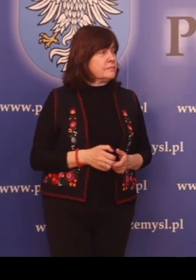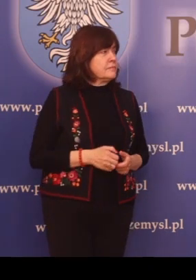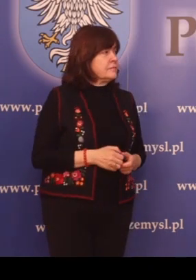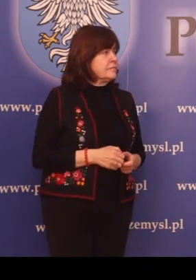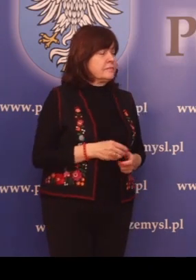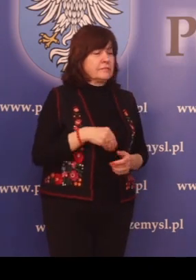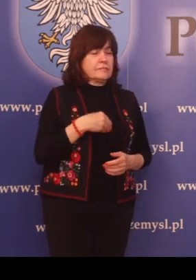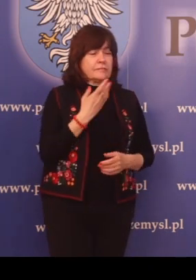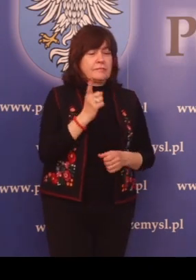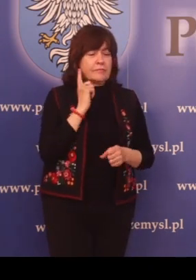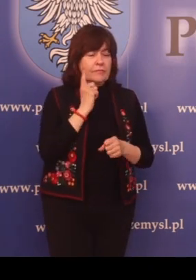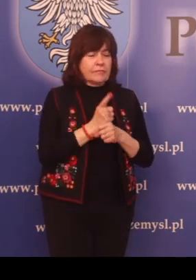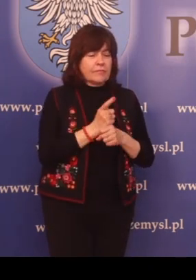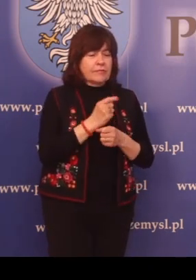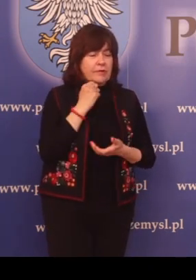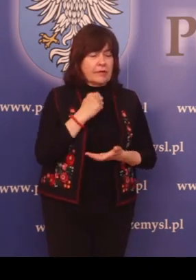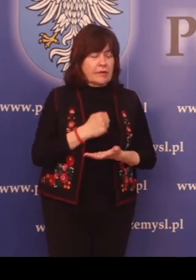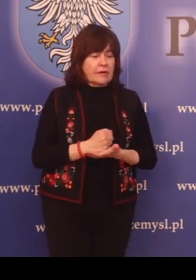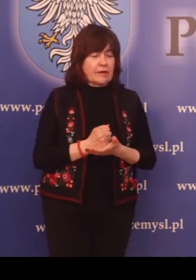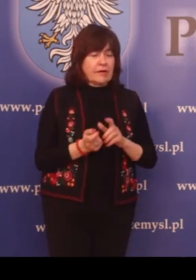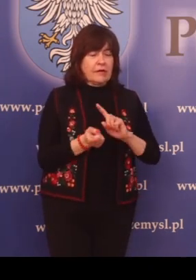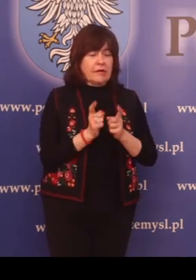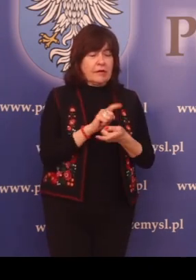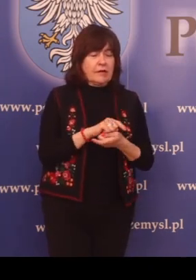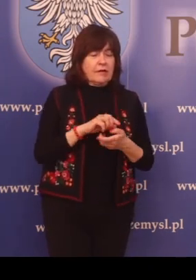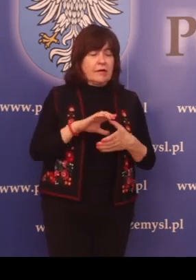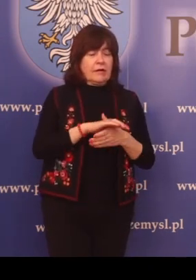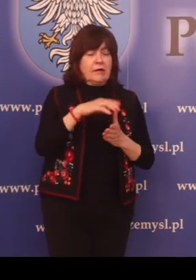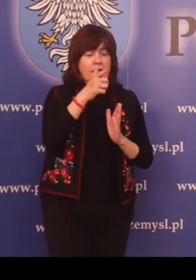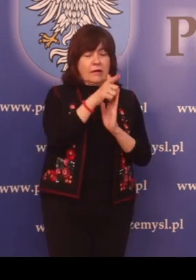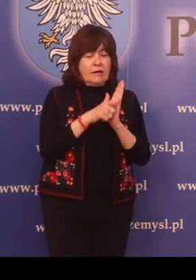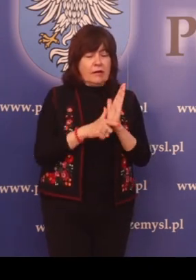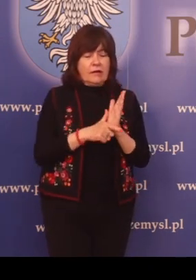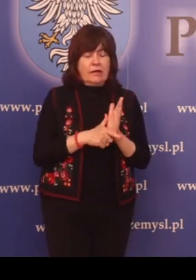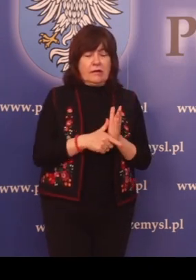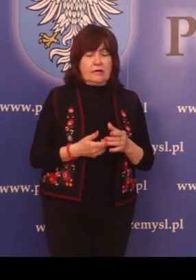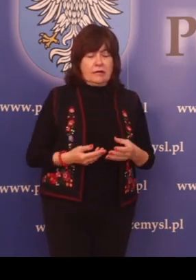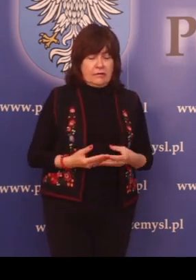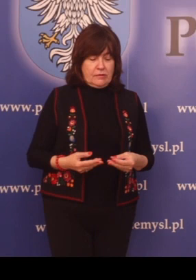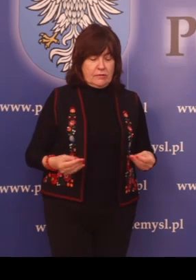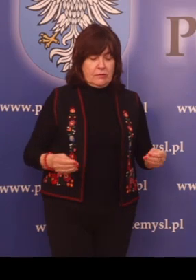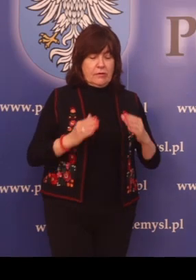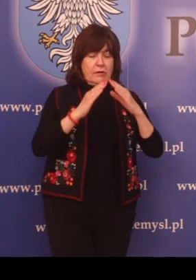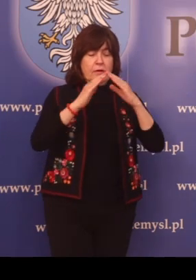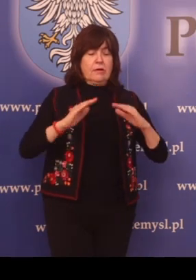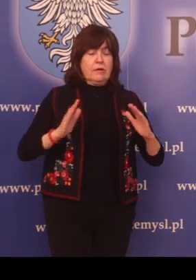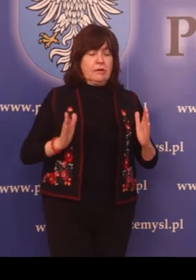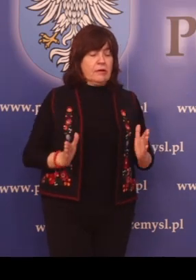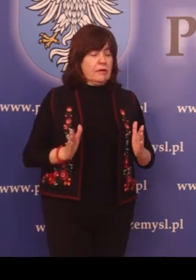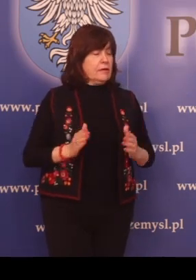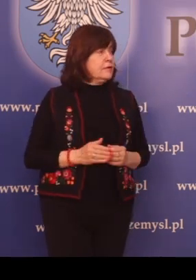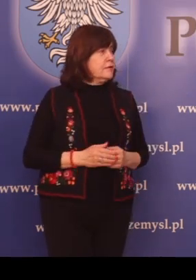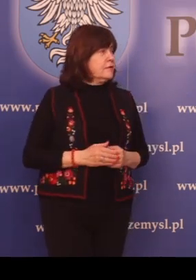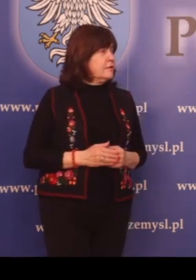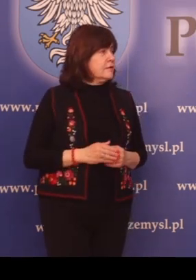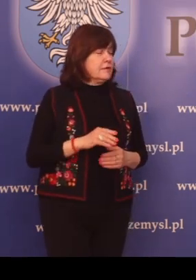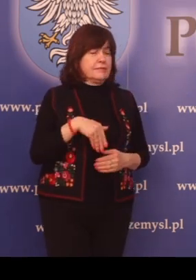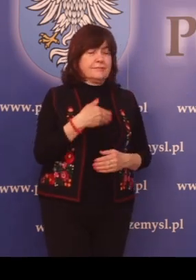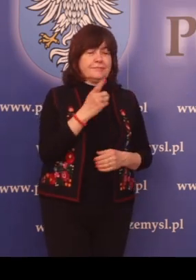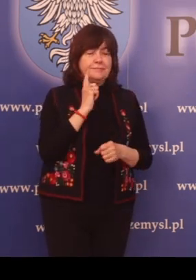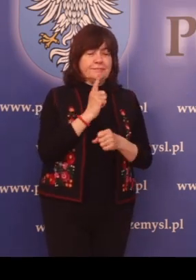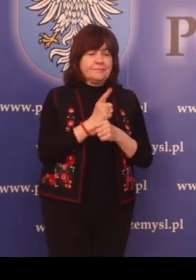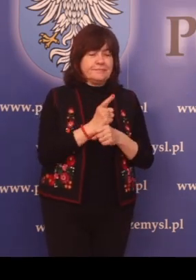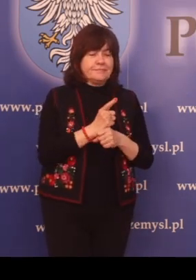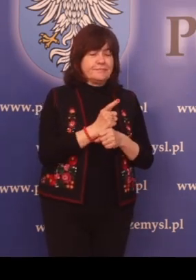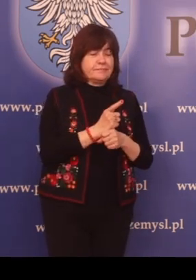Wydawanie decyzji w sprawach zmian w ewidencji gruntów i budynków. Wydawanie